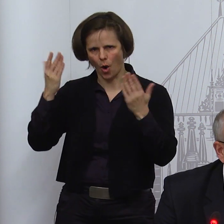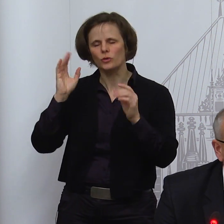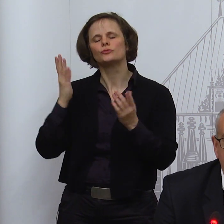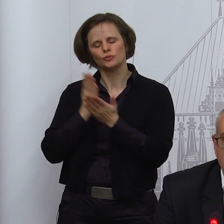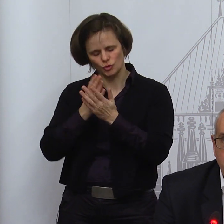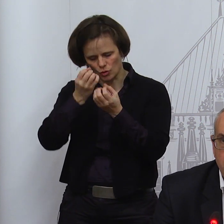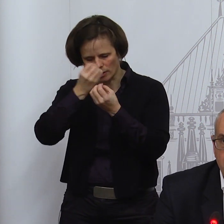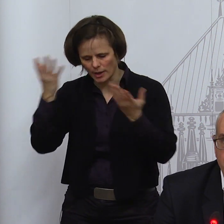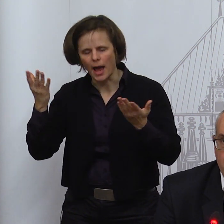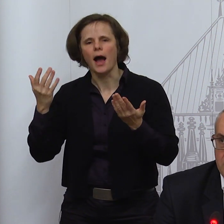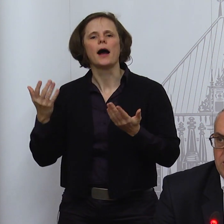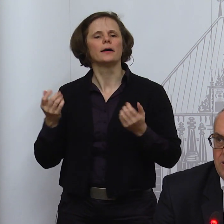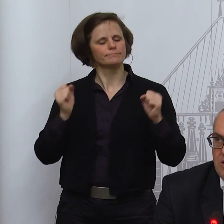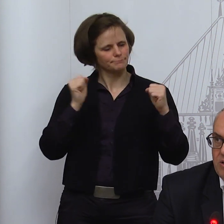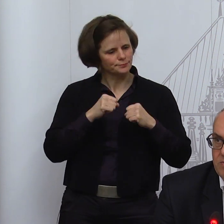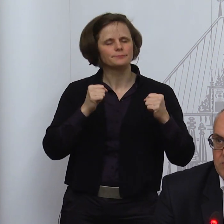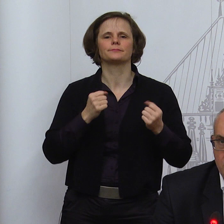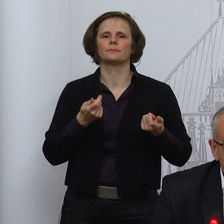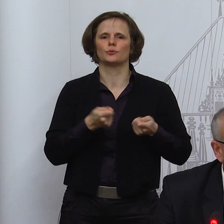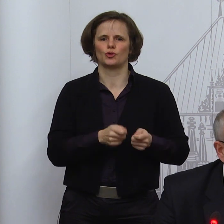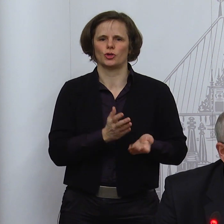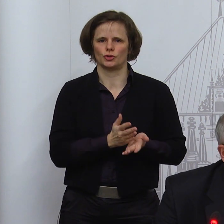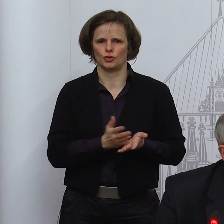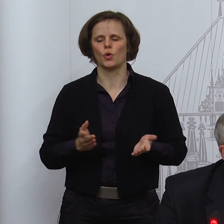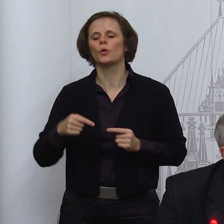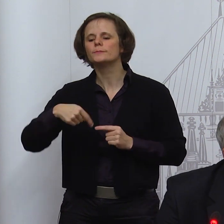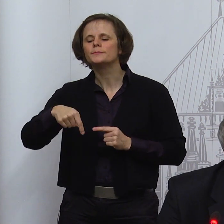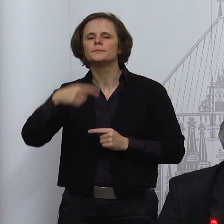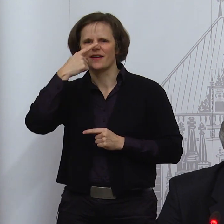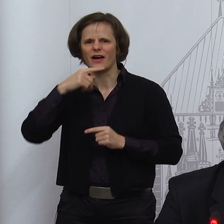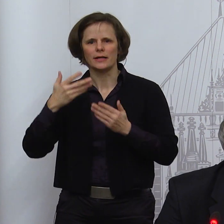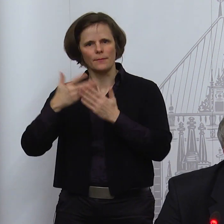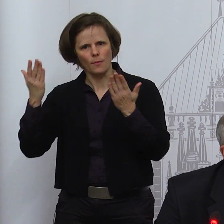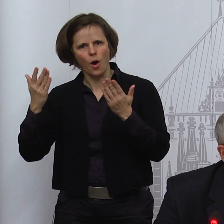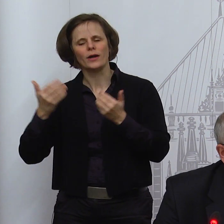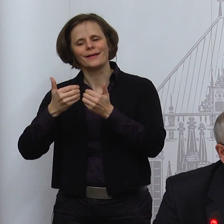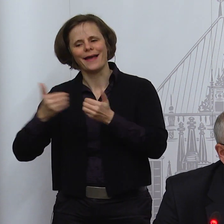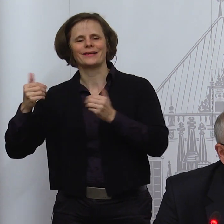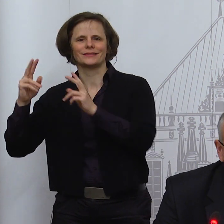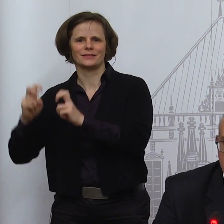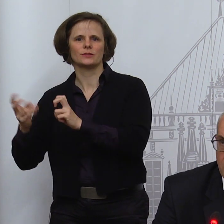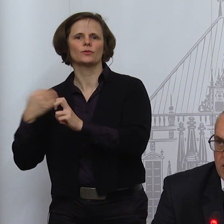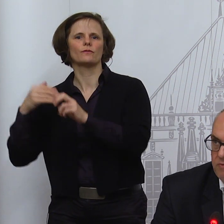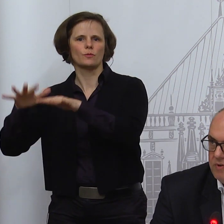schon beschlossen worden, sodass auch dann der Entwurf der